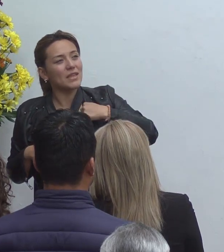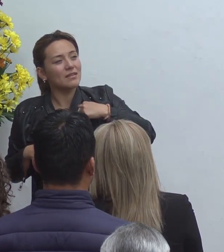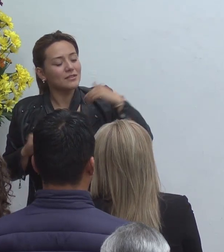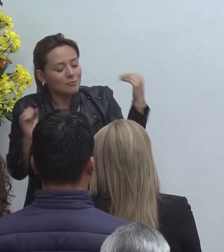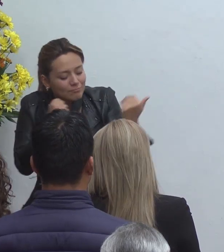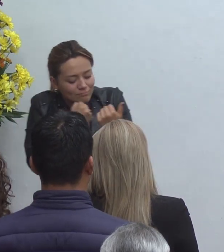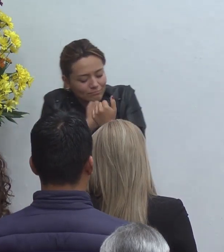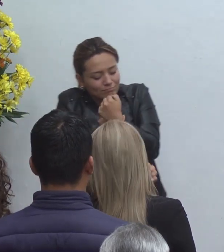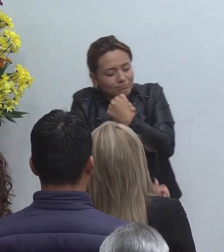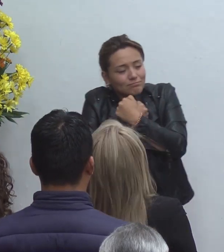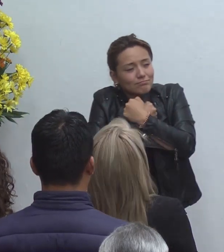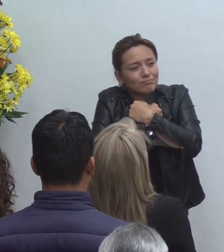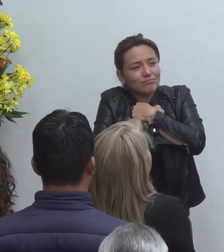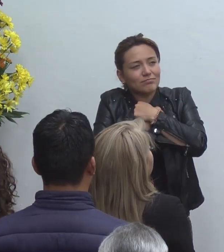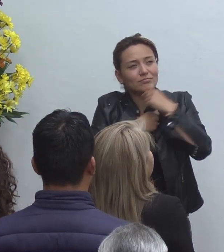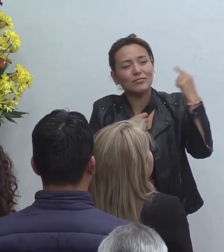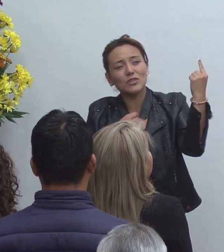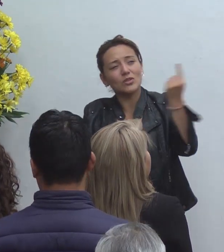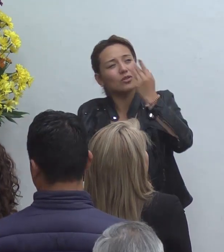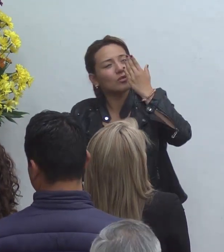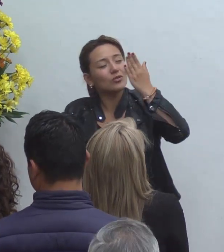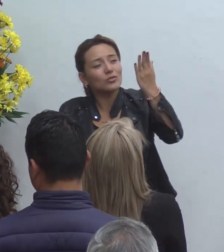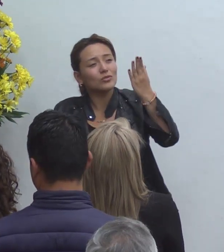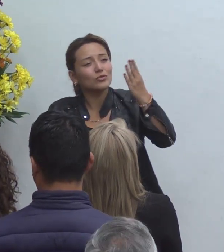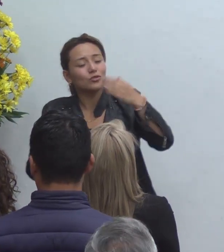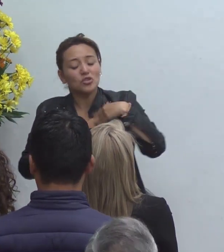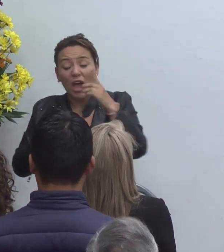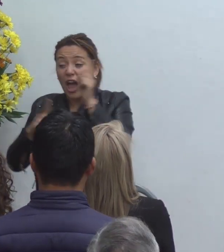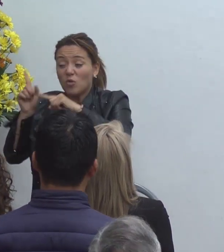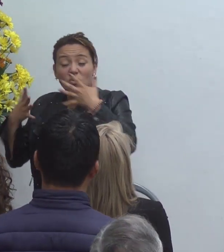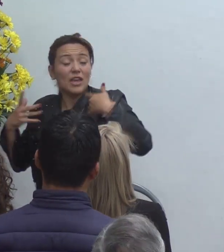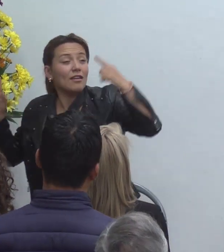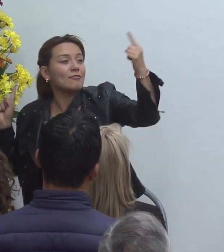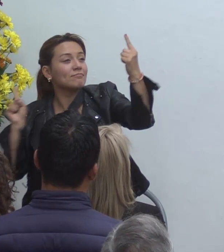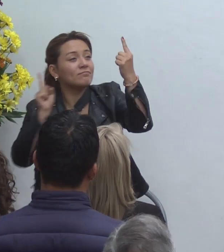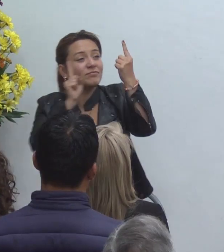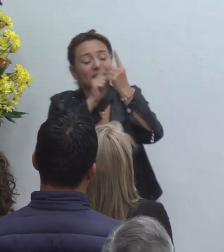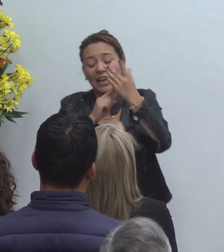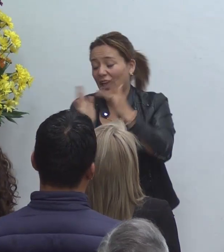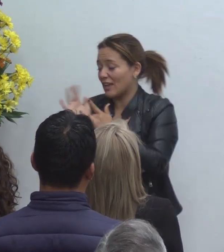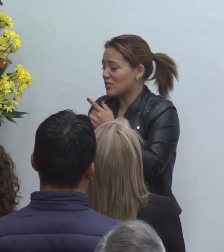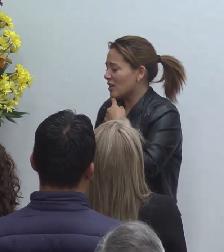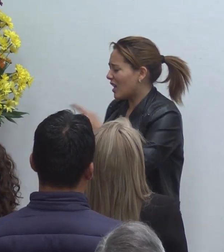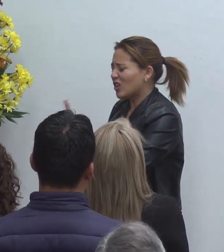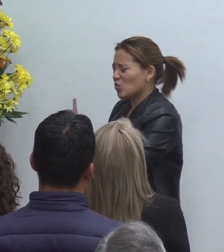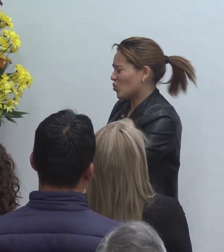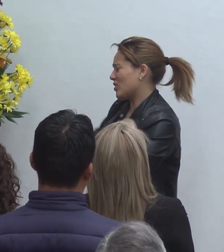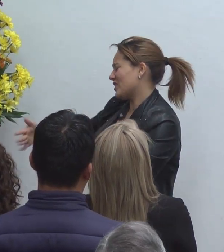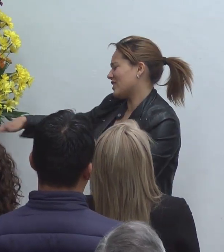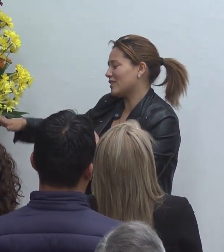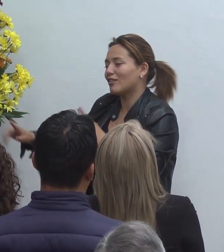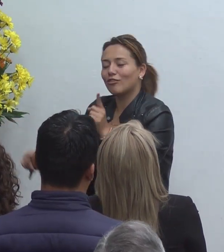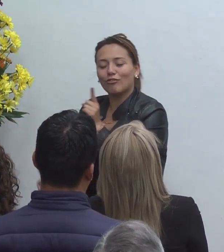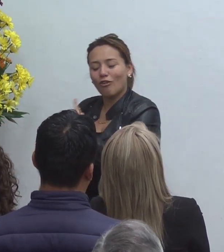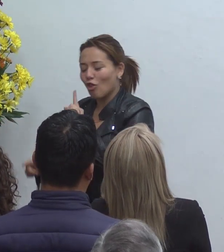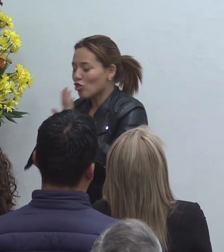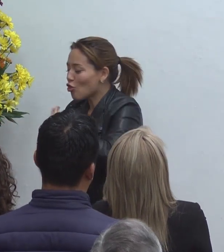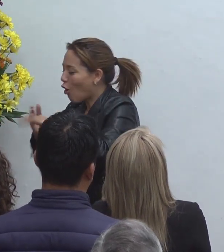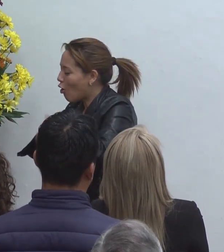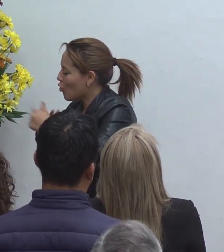desechas ninguno ninguno que se acerque a ti tú le echas fuera Jesús ayúdanos ayúdanos más bien a que nuestro corazón no sea malo